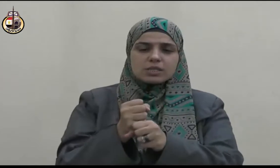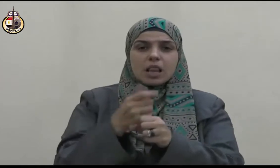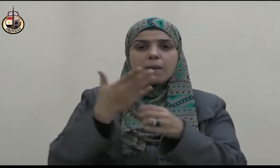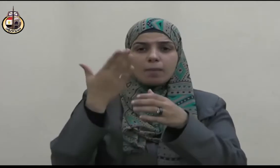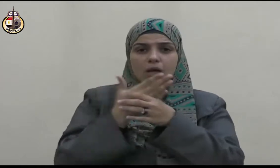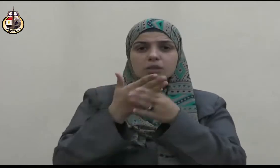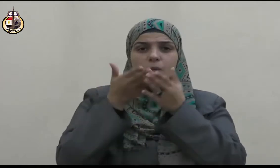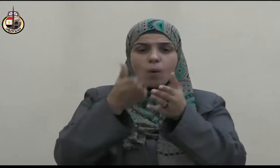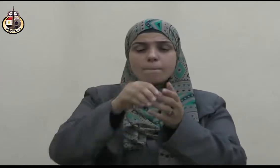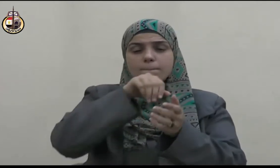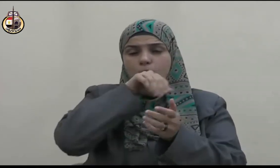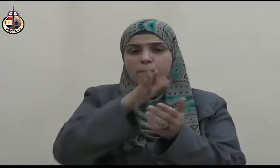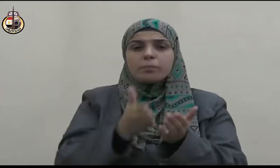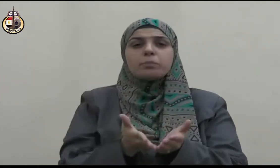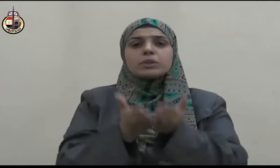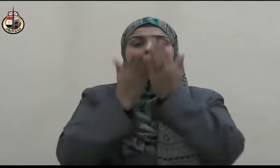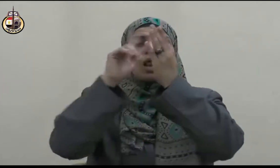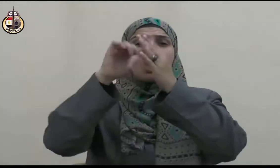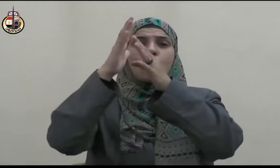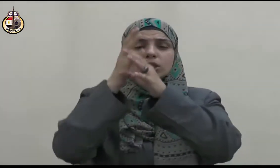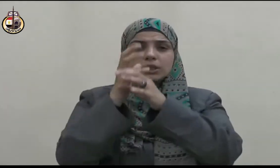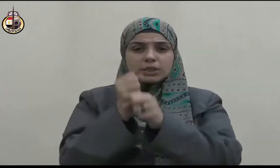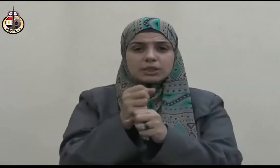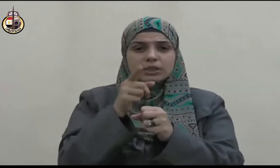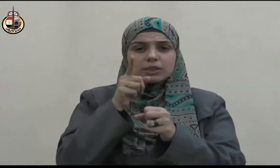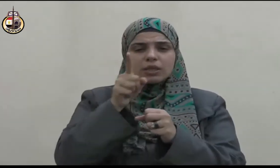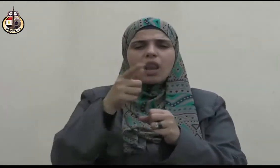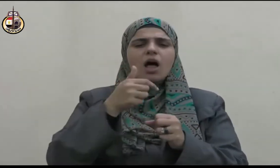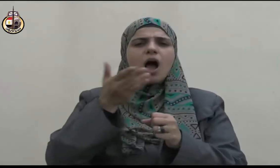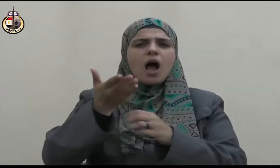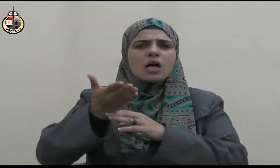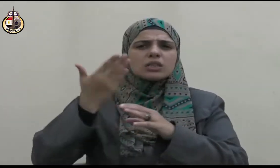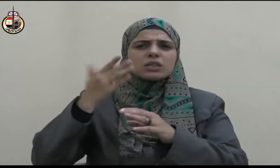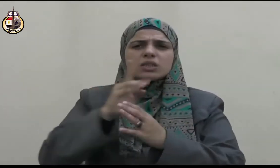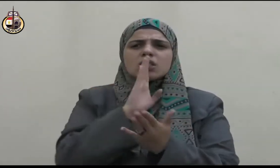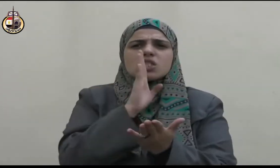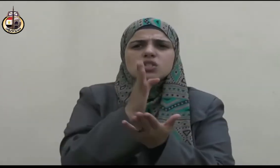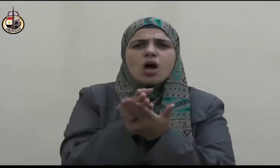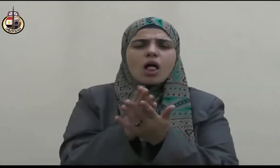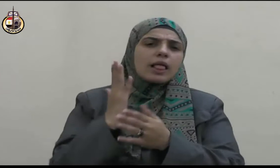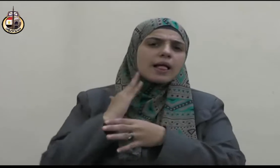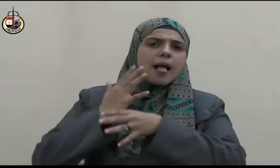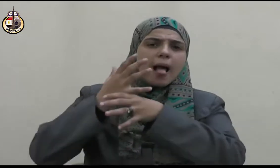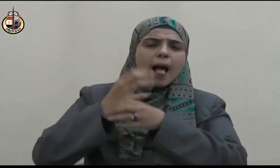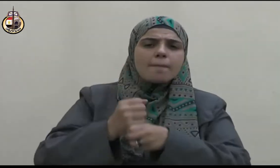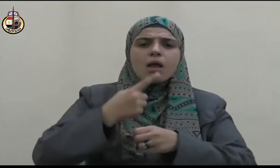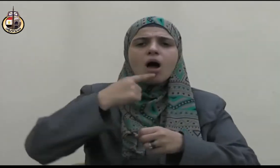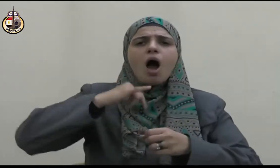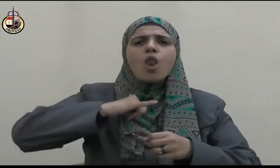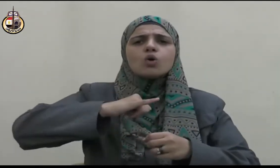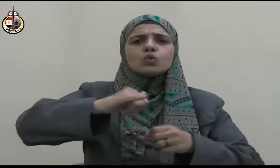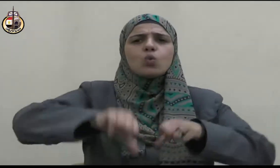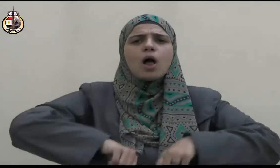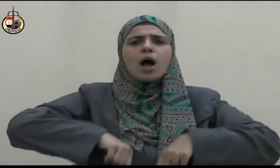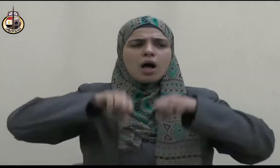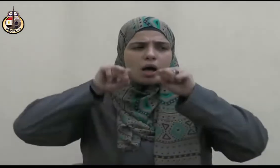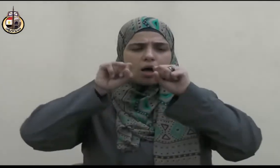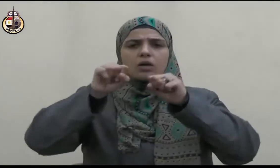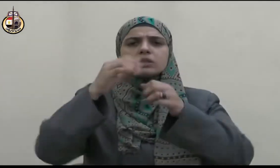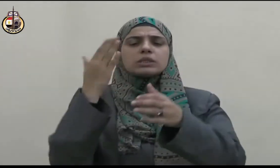صغر وما الأمين على قول بمتهم وعندما استدعى هرقل ملك